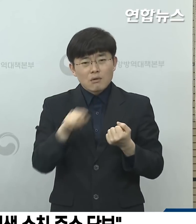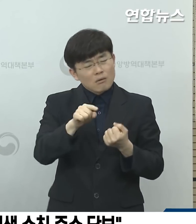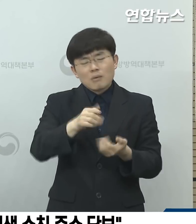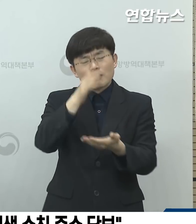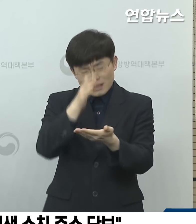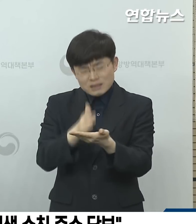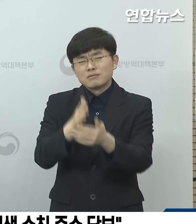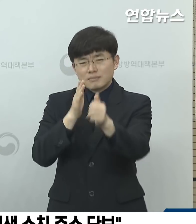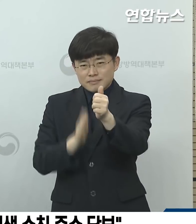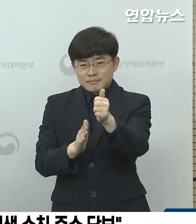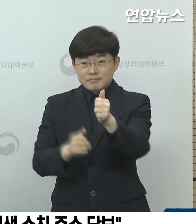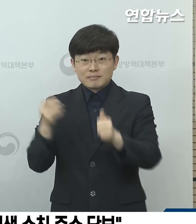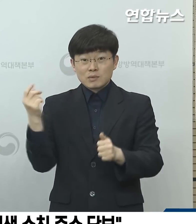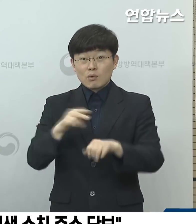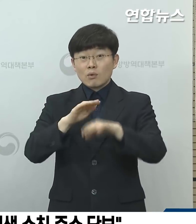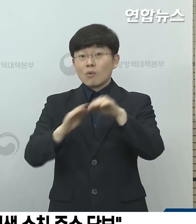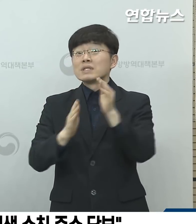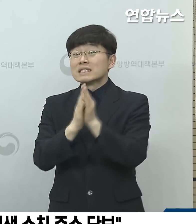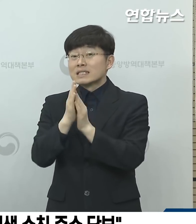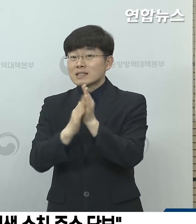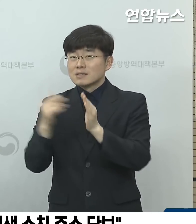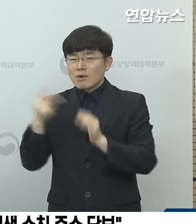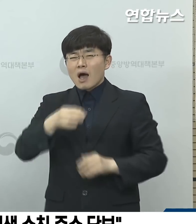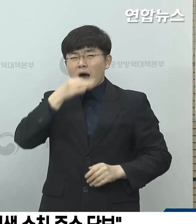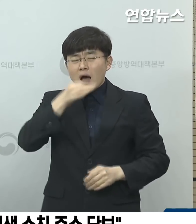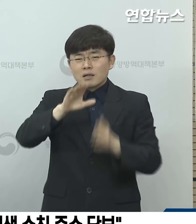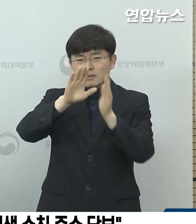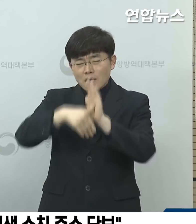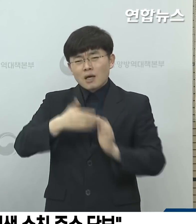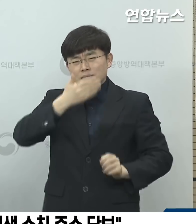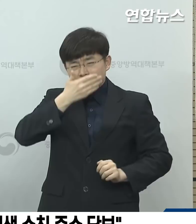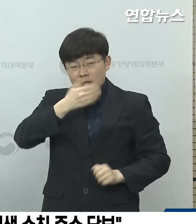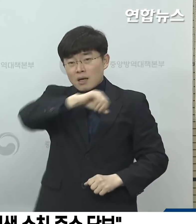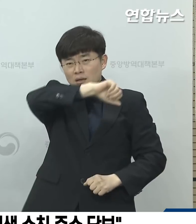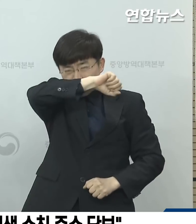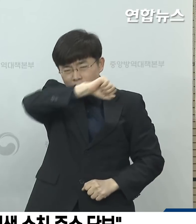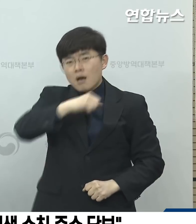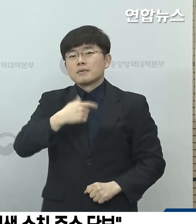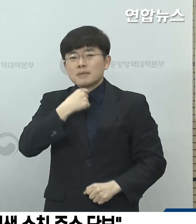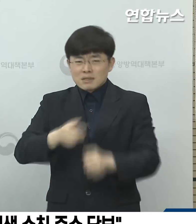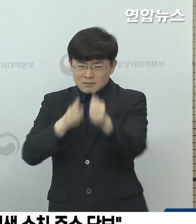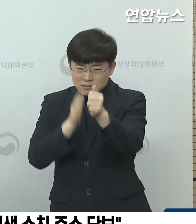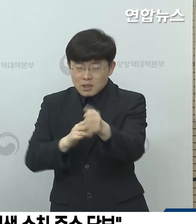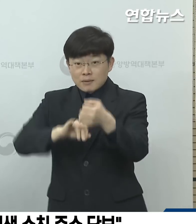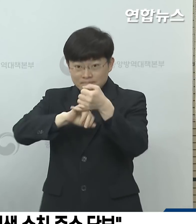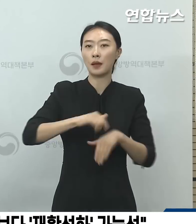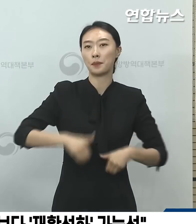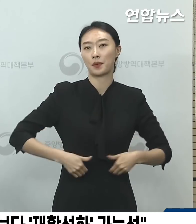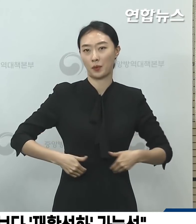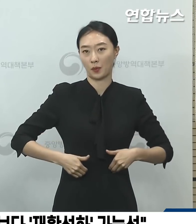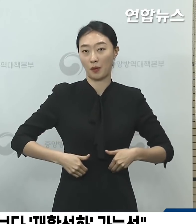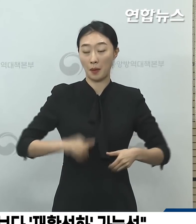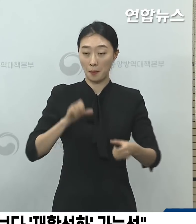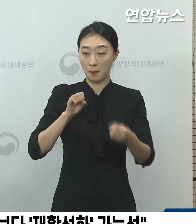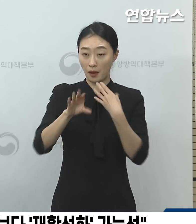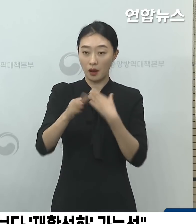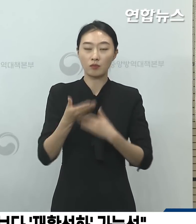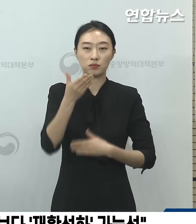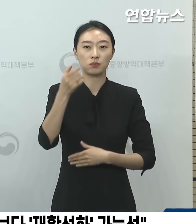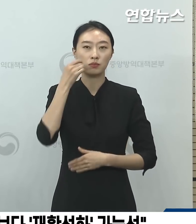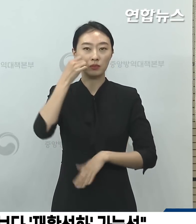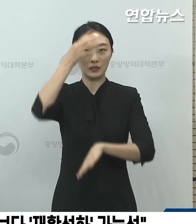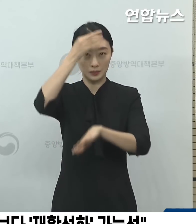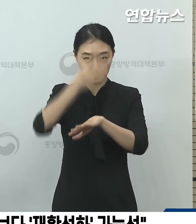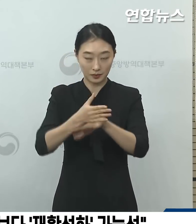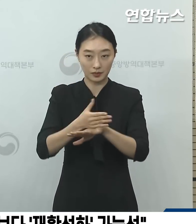자제해 주시고 손 씻기, 기침 예절 등 개인 희생 수칙을 준수해 주실 것을 당부를 드립니다. 김포 일가족에